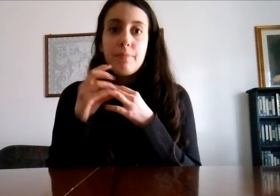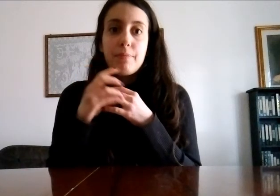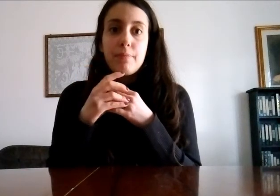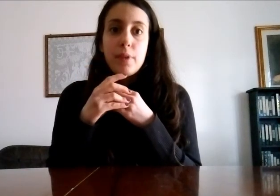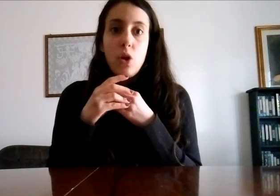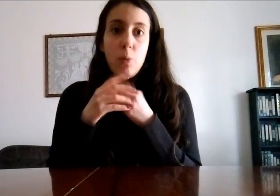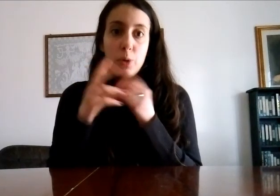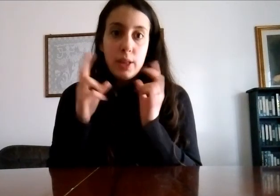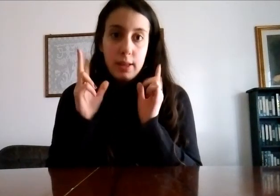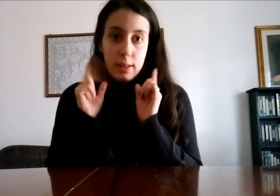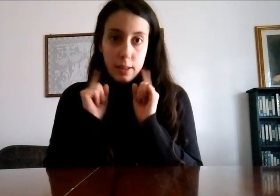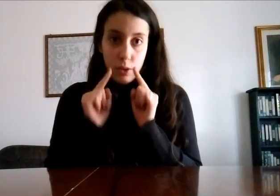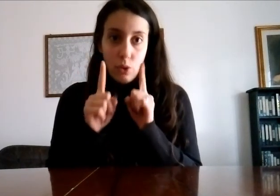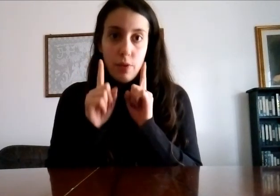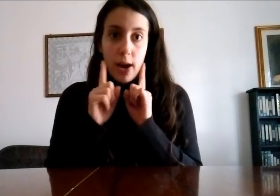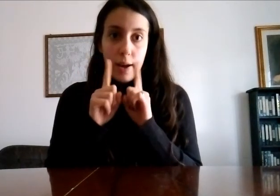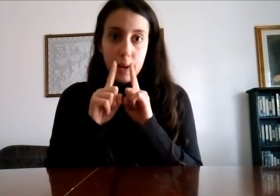lo potete trovare